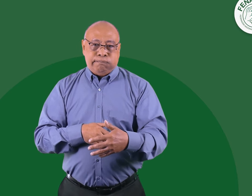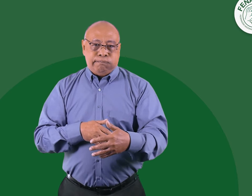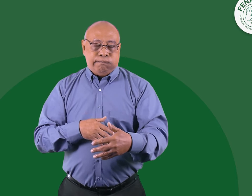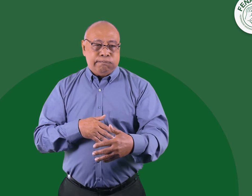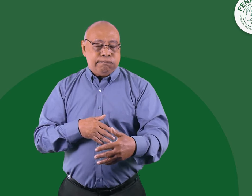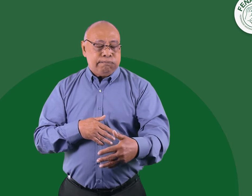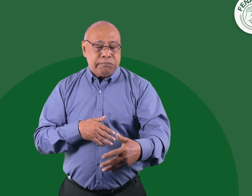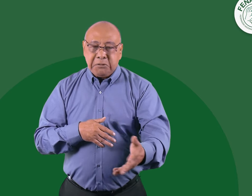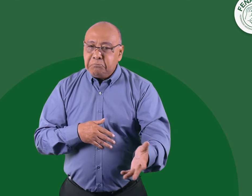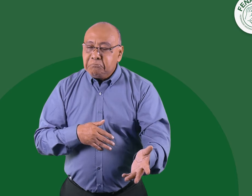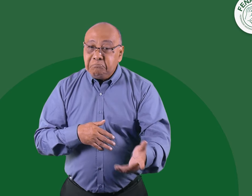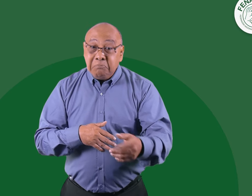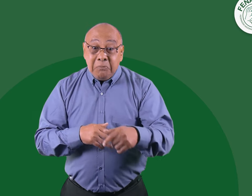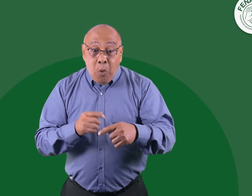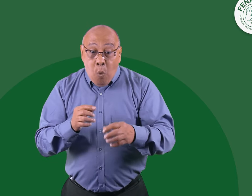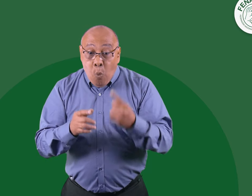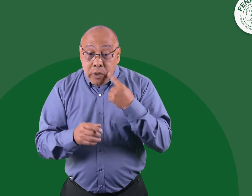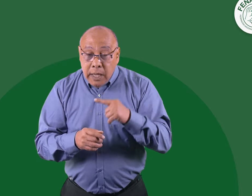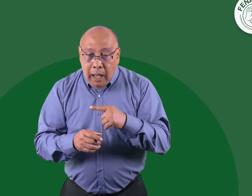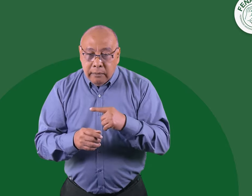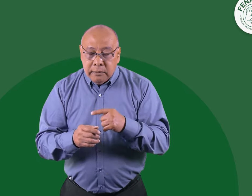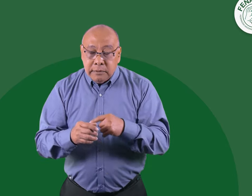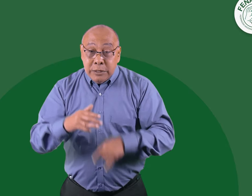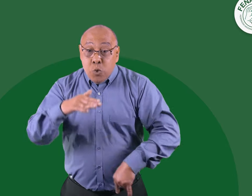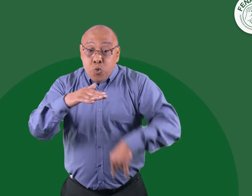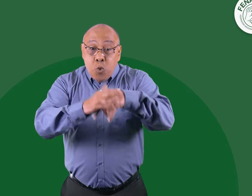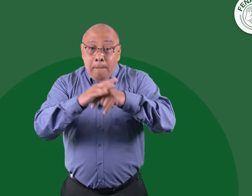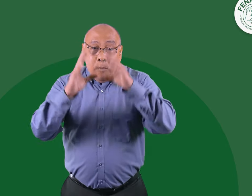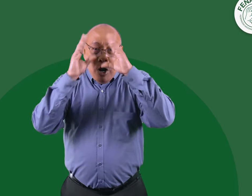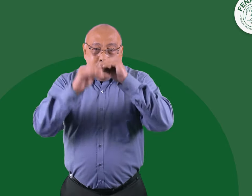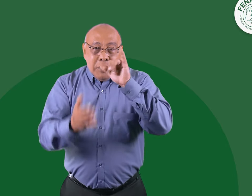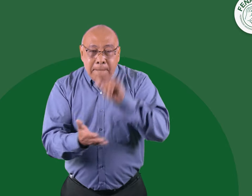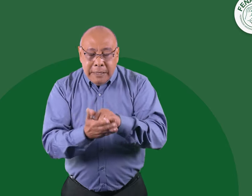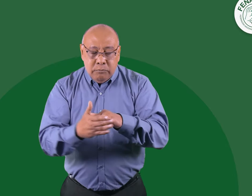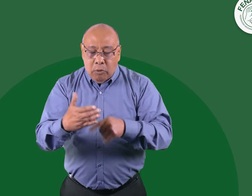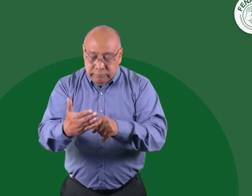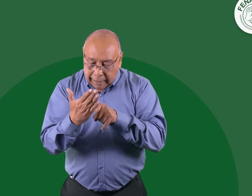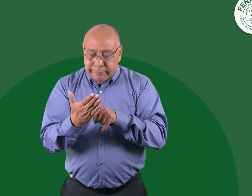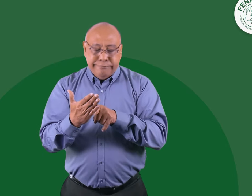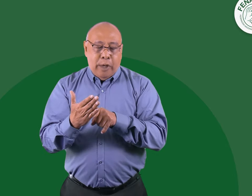día y en la noche se notificó otro aviso de que se corría un día el plazo.